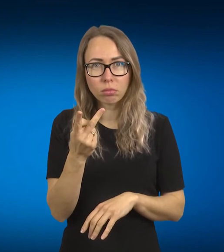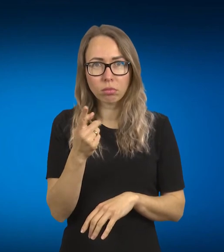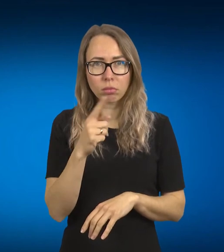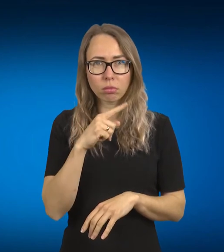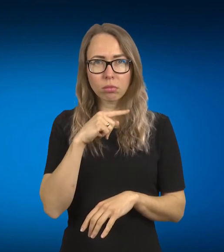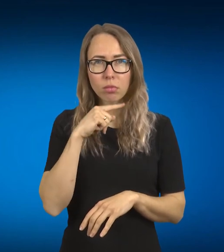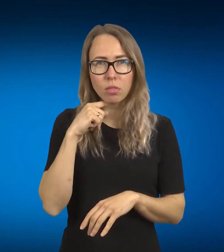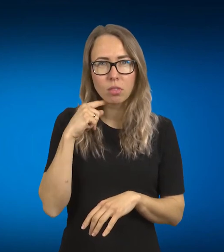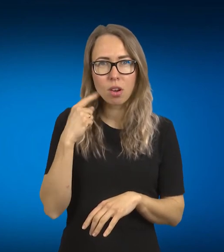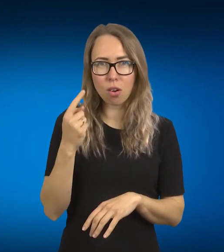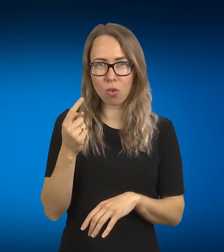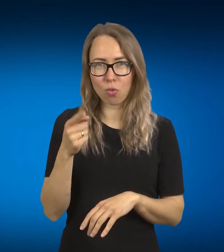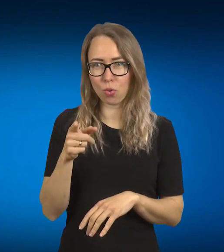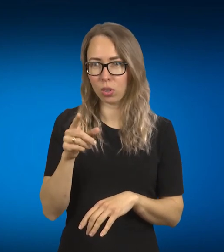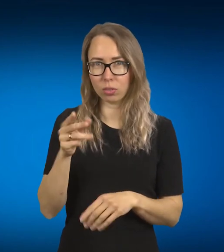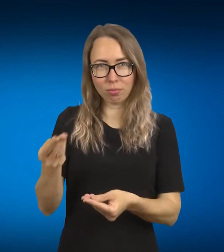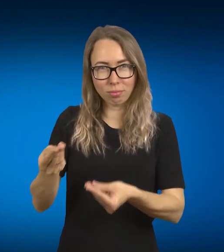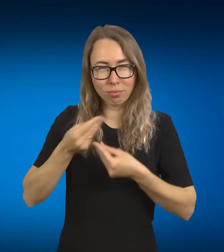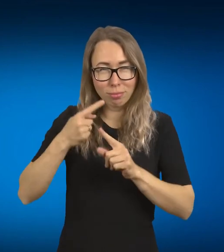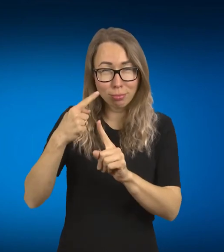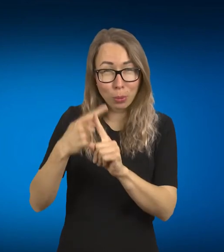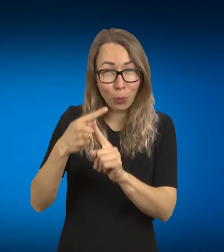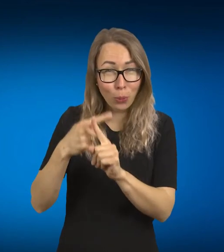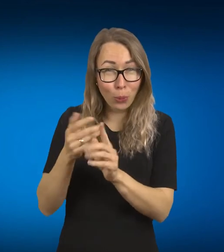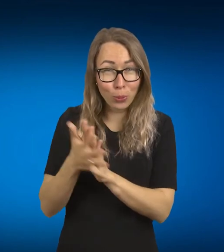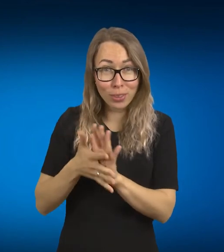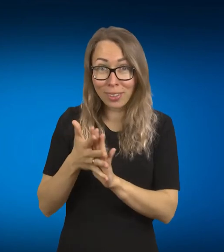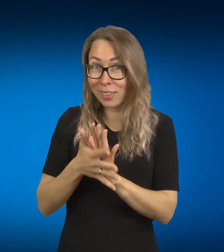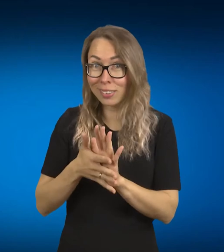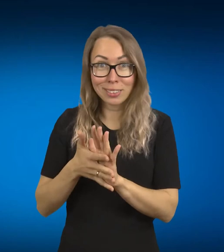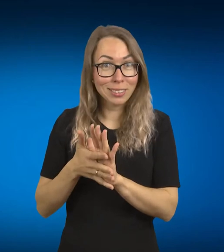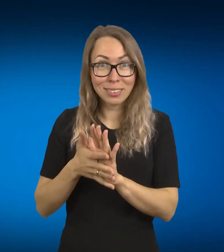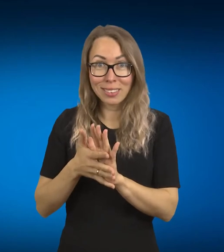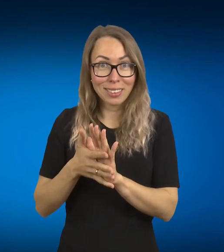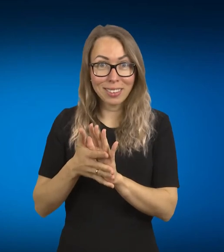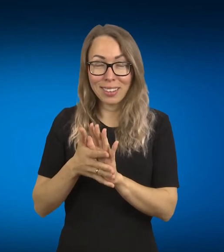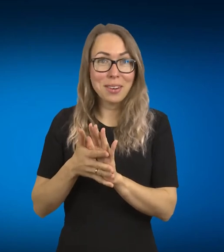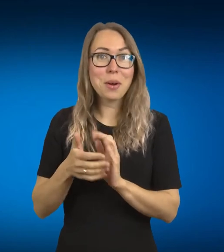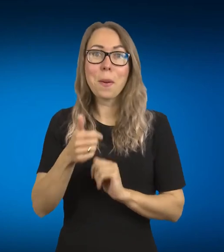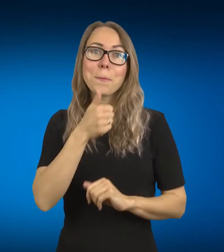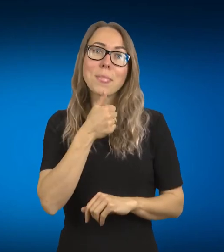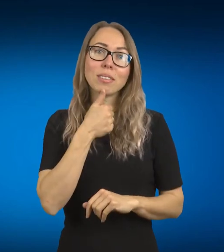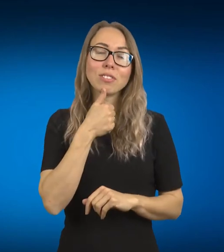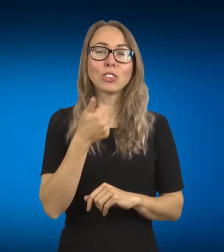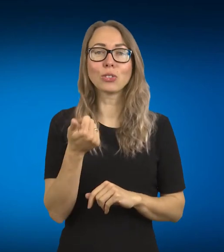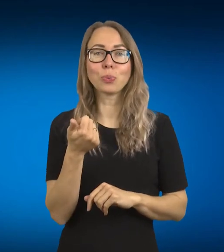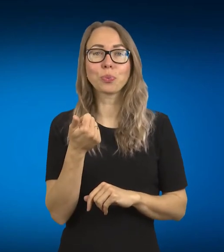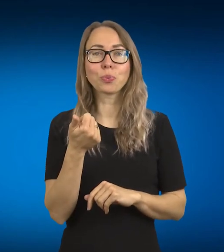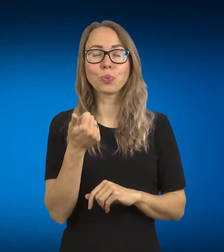nes mes, pavyzdžiui, šnekam, tai, nu kaip pasakyt, vieni daugiau kažkokios ekspresijos vyde, kiti visai tokie šnekabai, jokios emocijos.